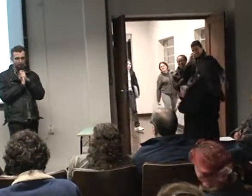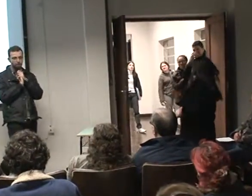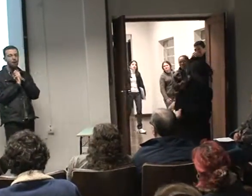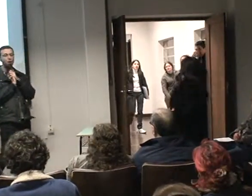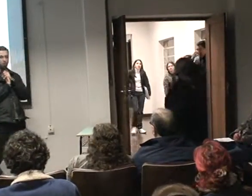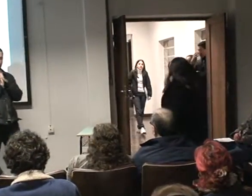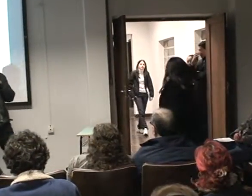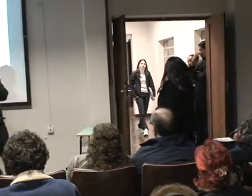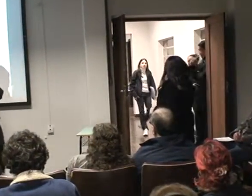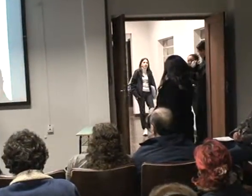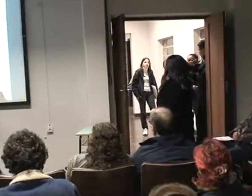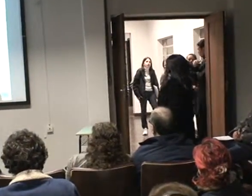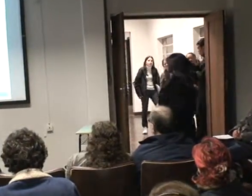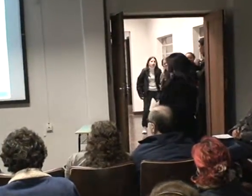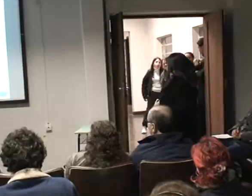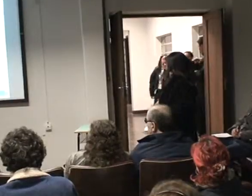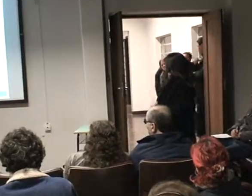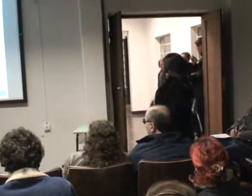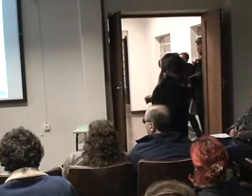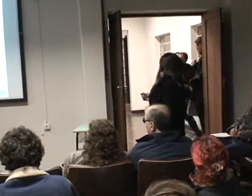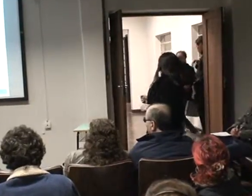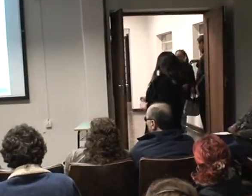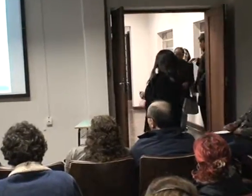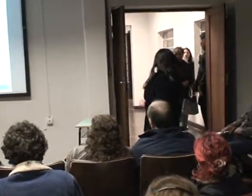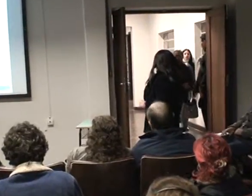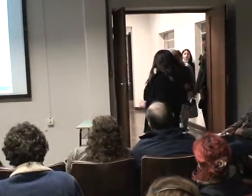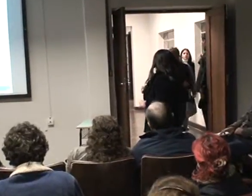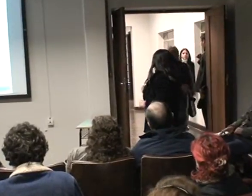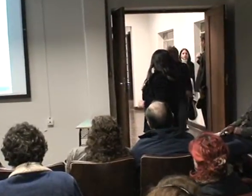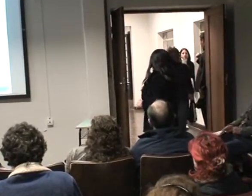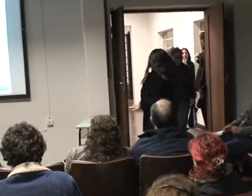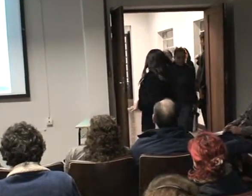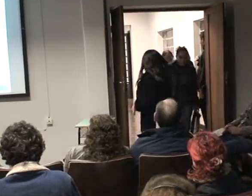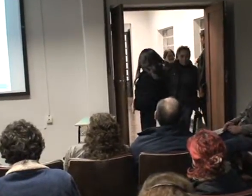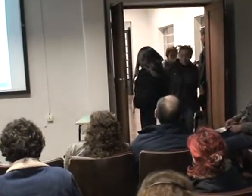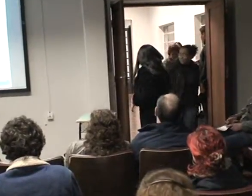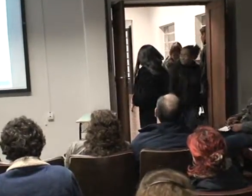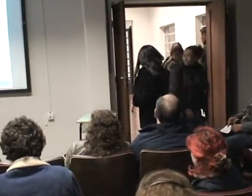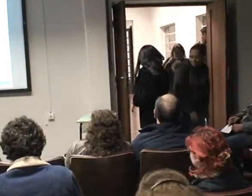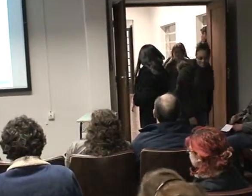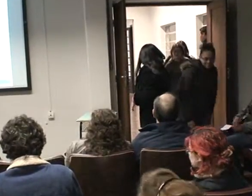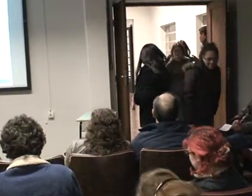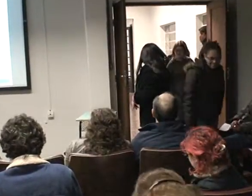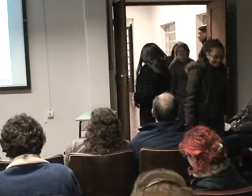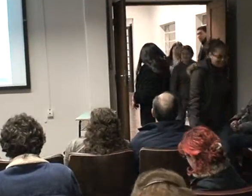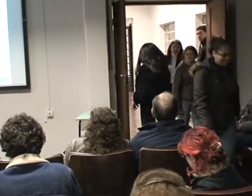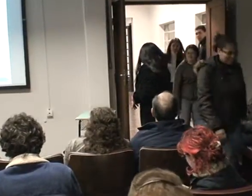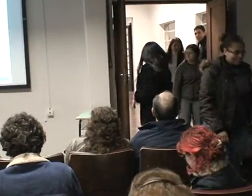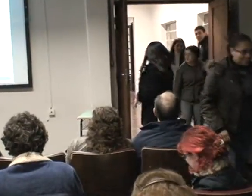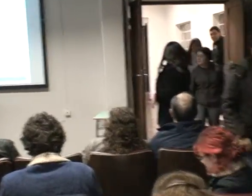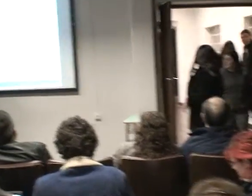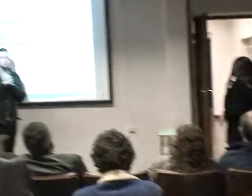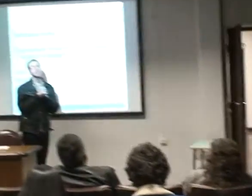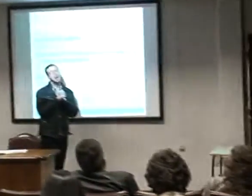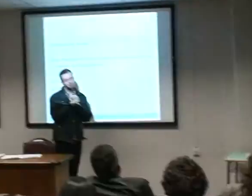para o governo brasileiro. O Leandro é ponto básico, é dar publicidade aos assuntos que estão sendo discriminados dentro. Claro.